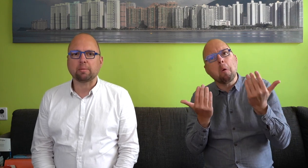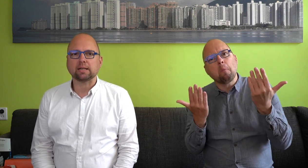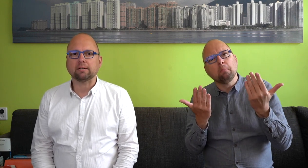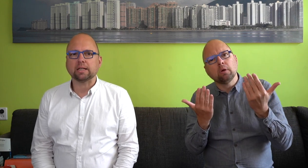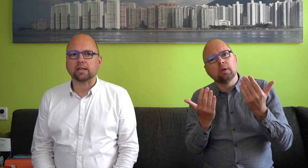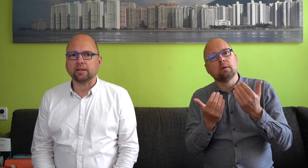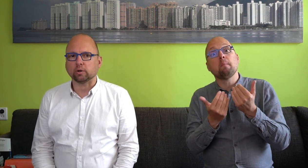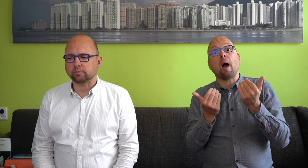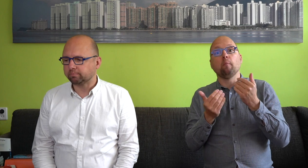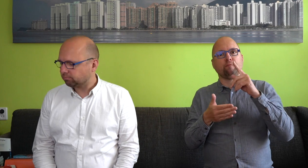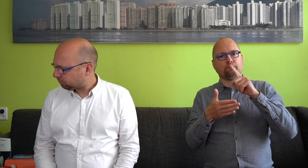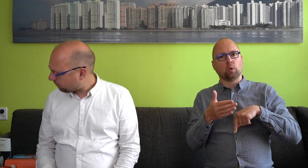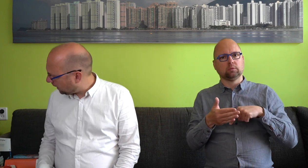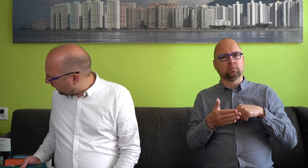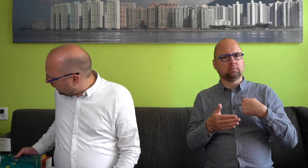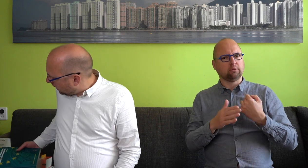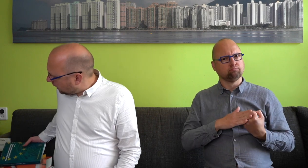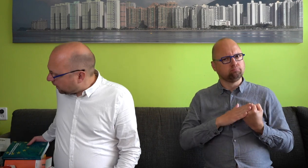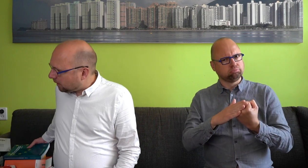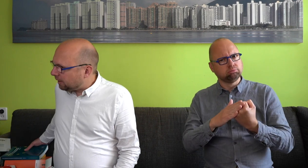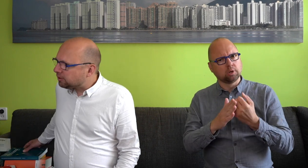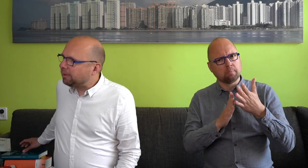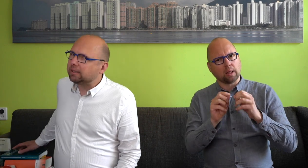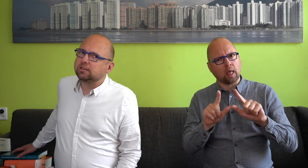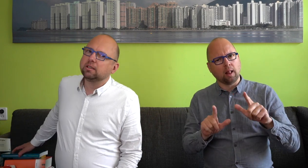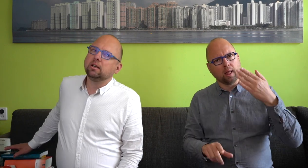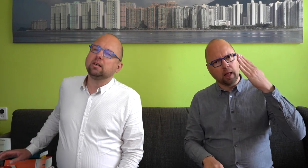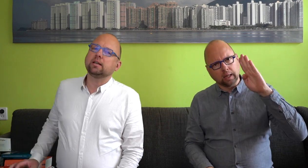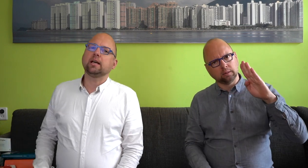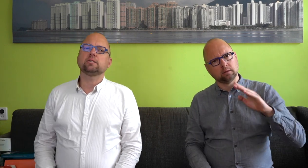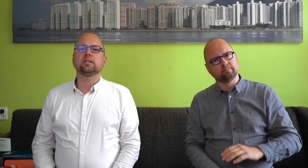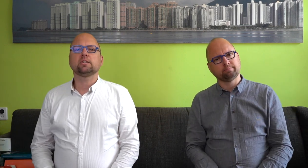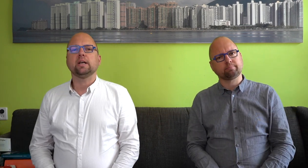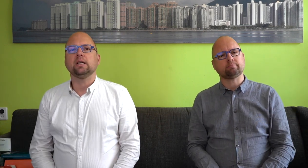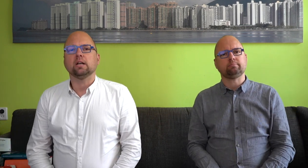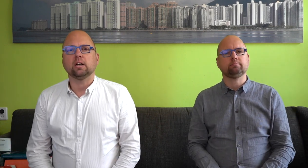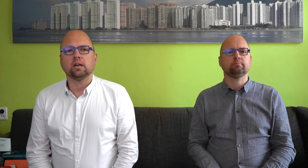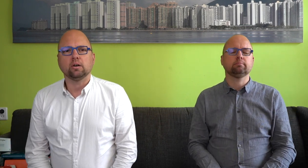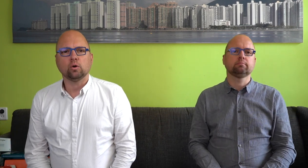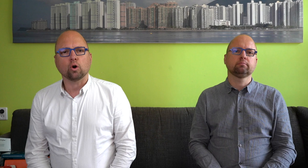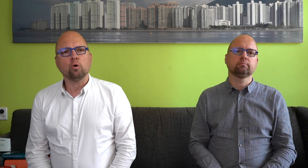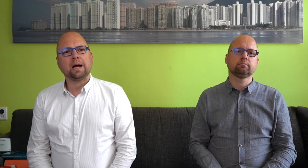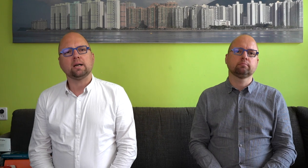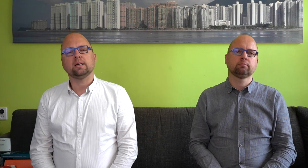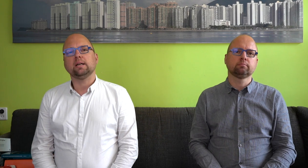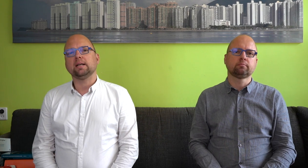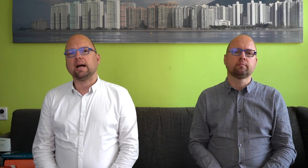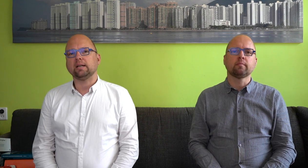gebarentaal wel erkend wordt. In de eerste plaats geldt dat in Europa in de jaren